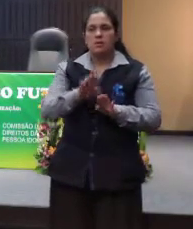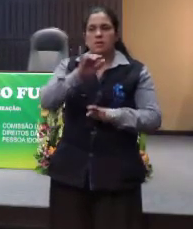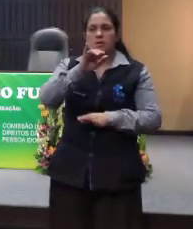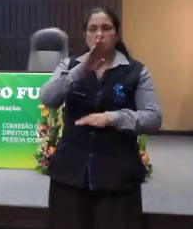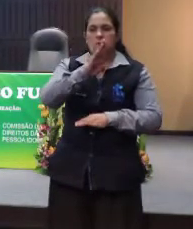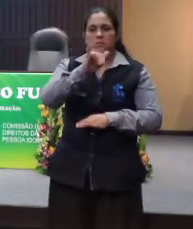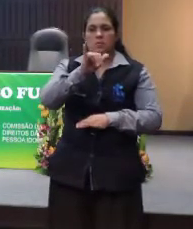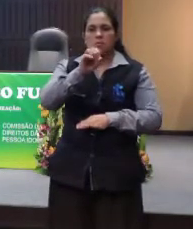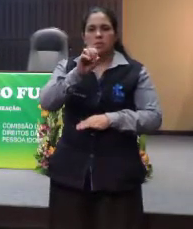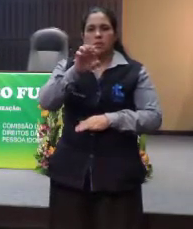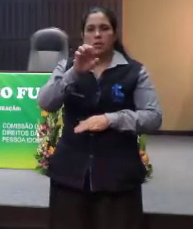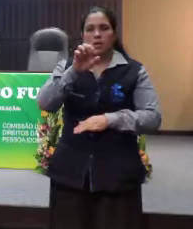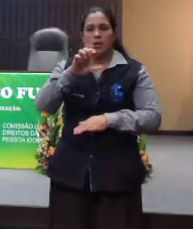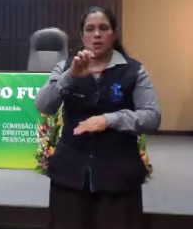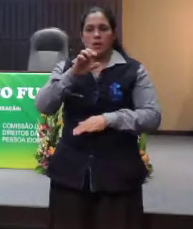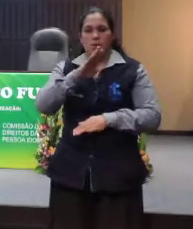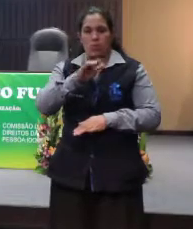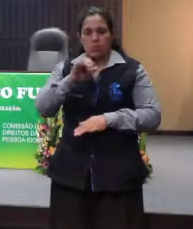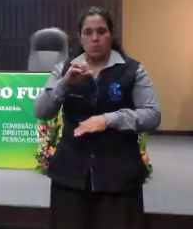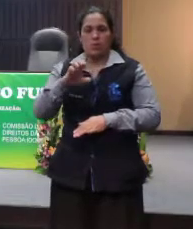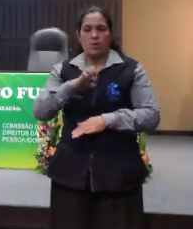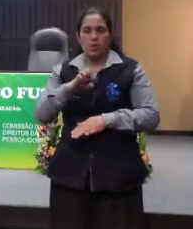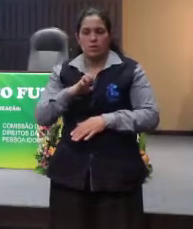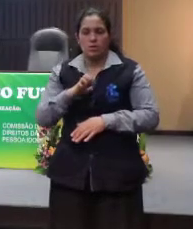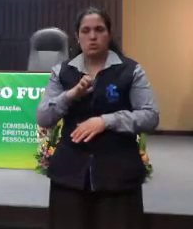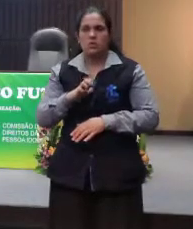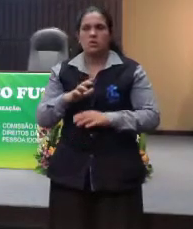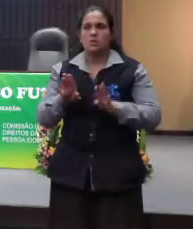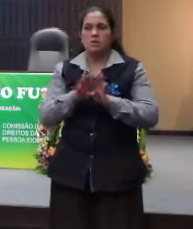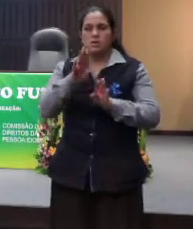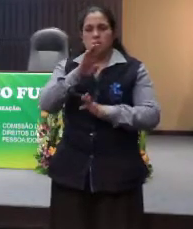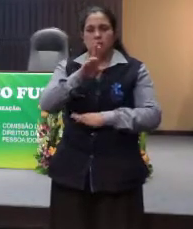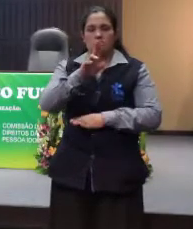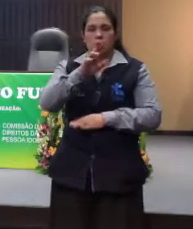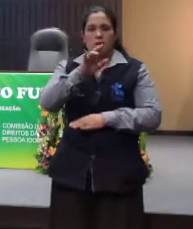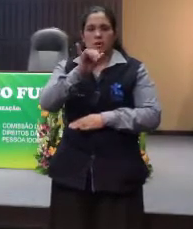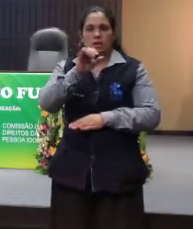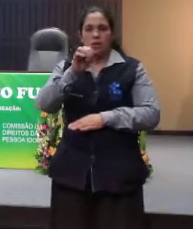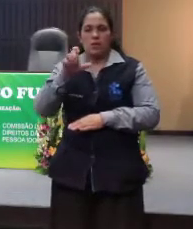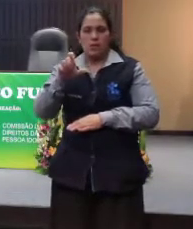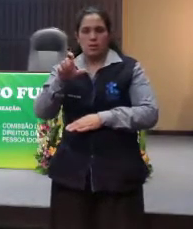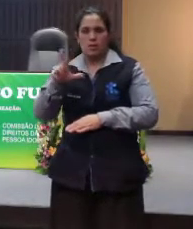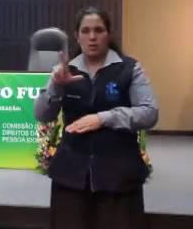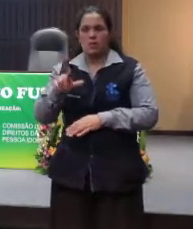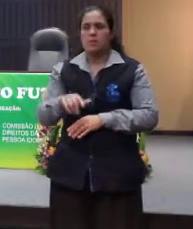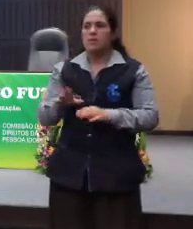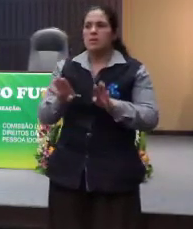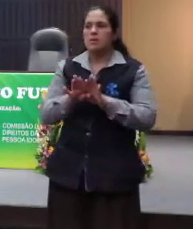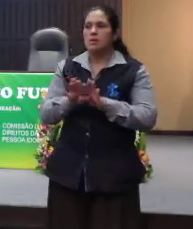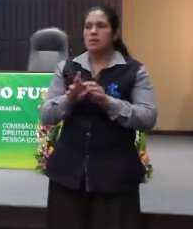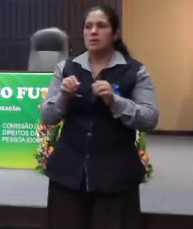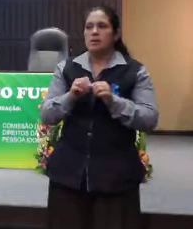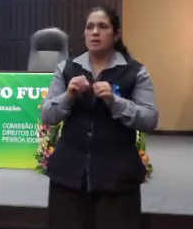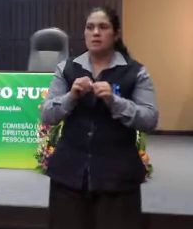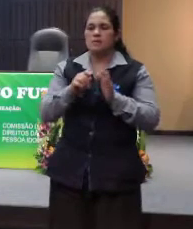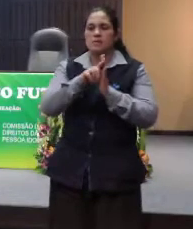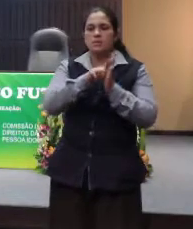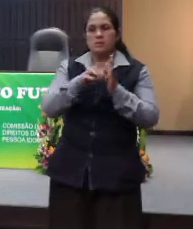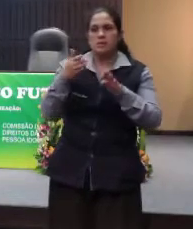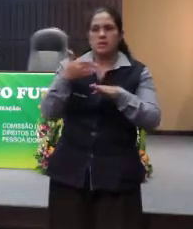Ela é gerente dos projetos de inclusão, o IUPES, fiscalizadas e mais